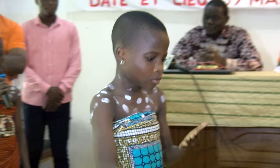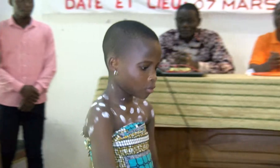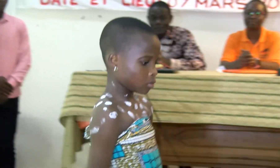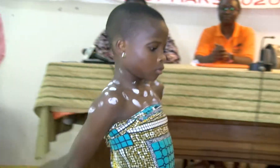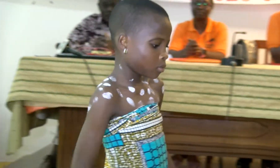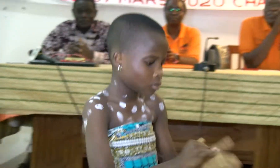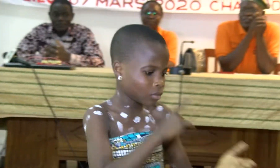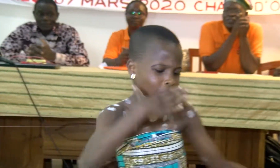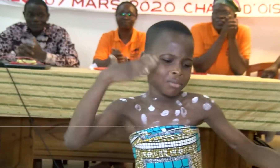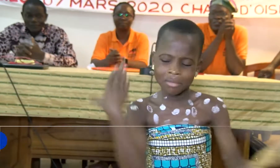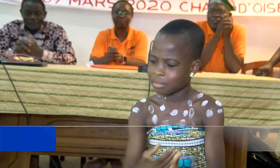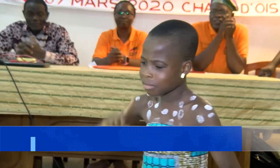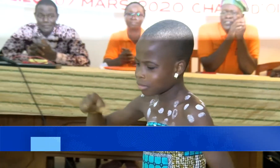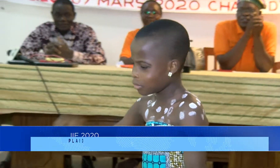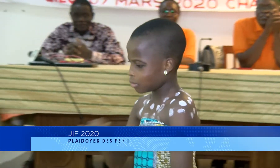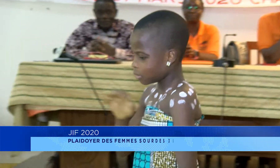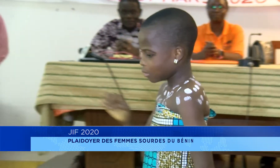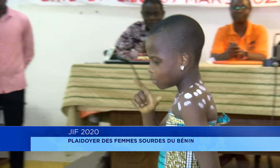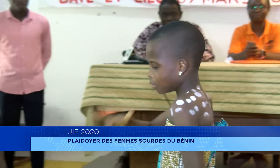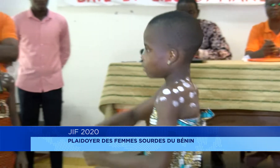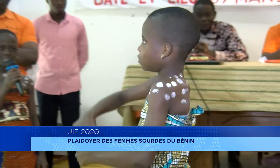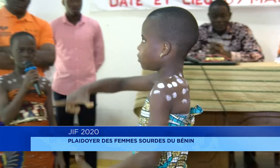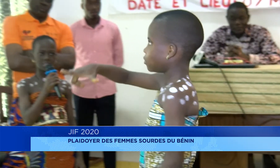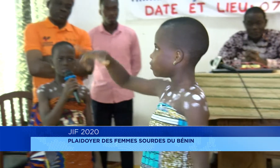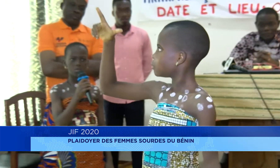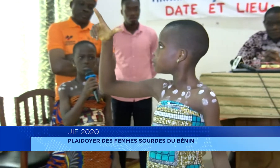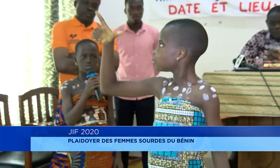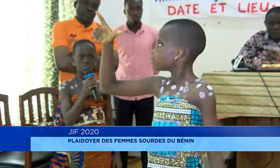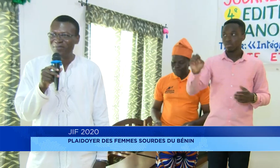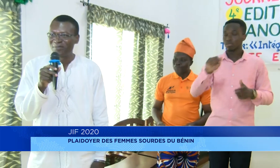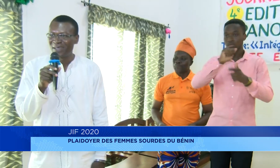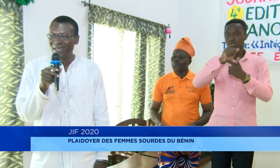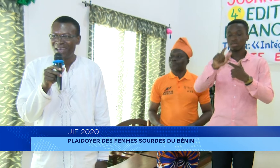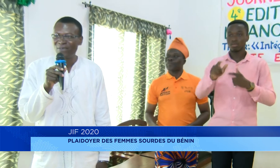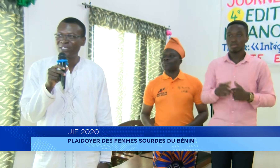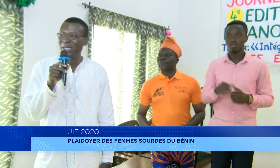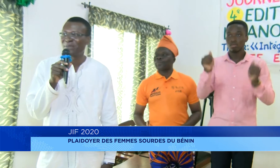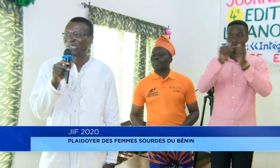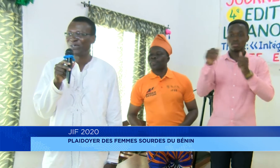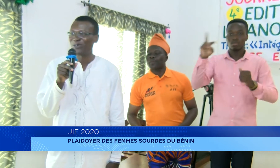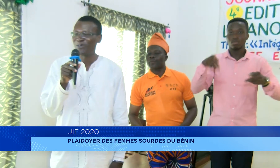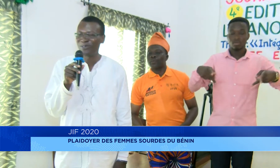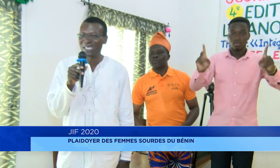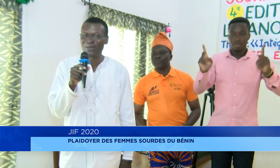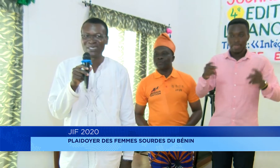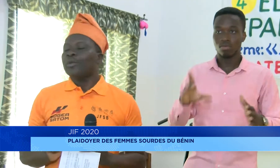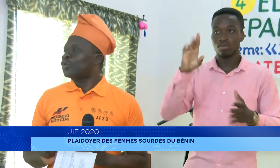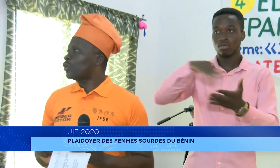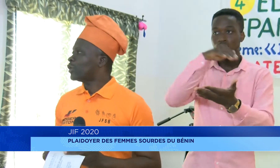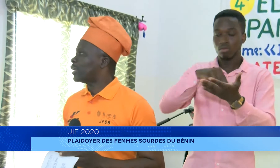Je suis peut-être soude, mais j'ai aussi des droits. Plus qu'un slogan, cette formule sonne comme un mot